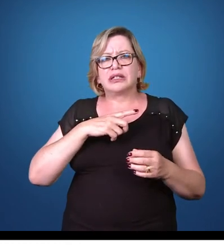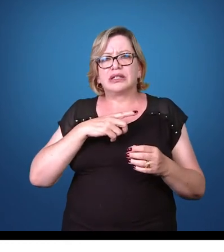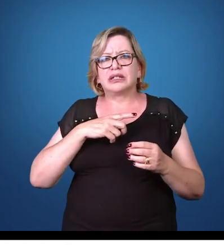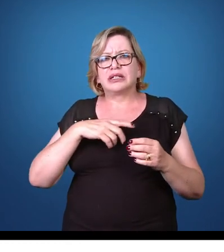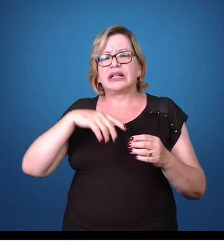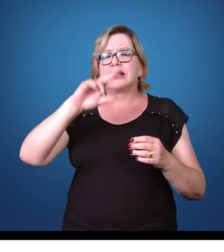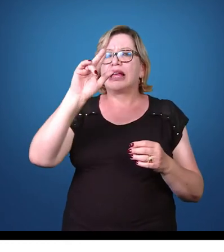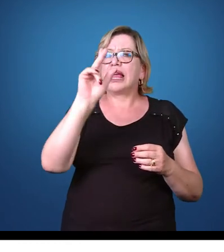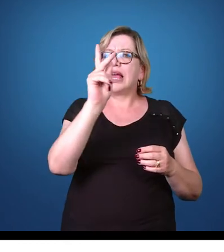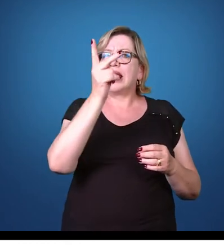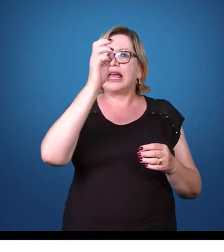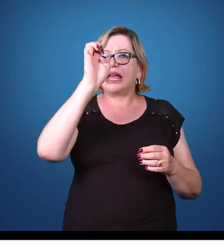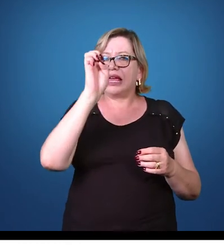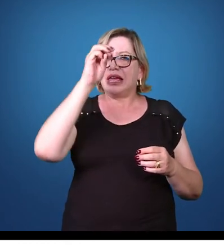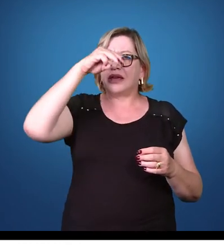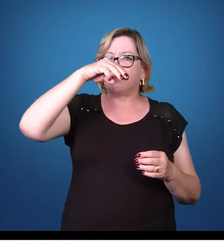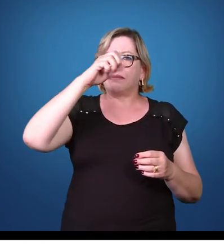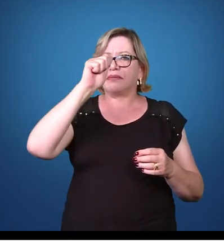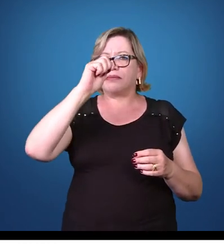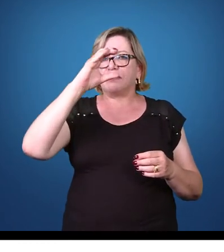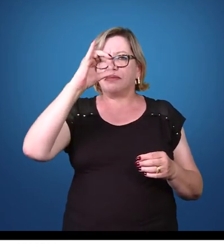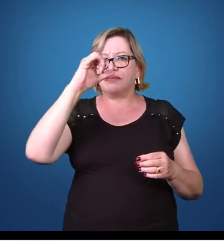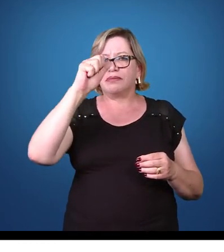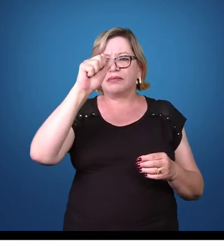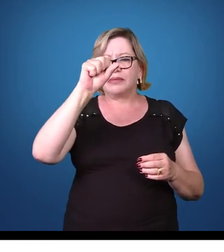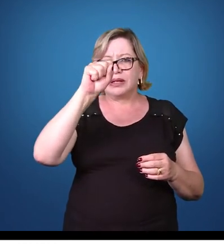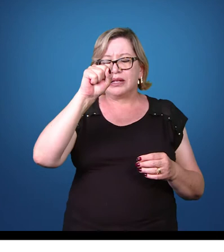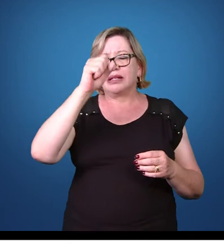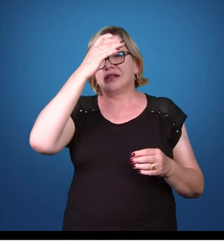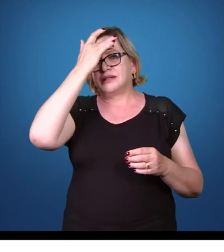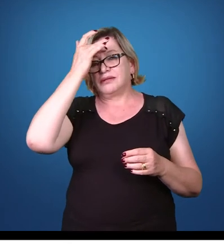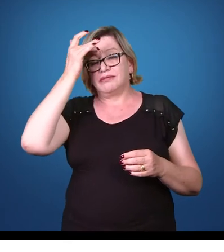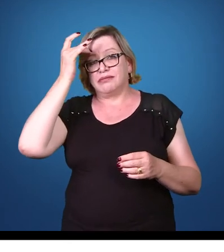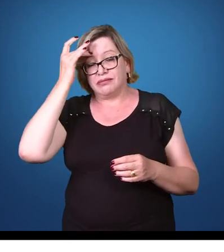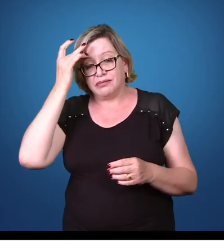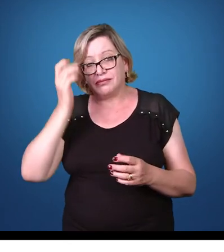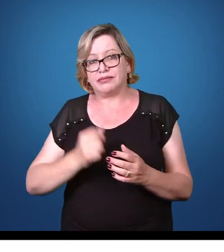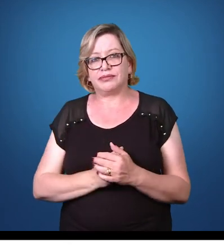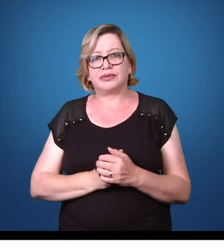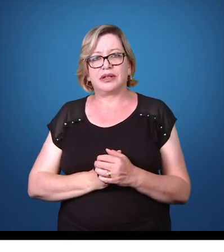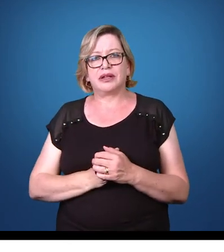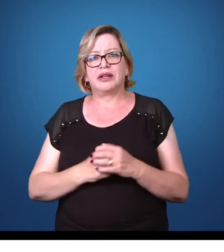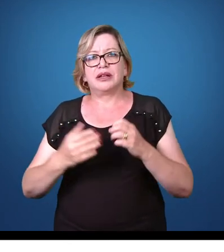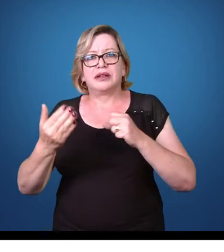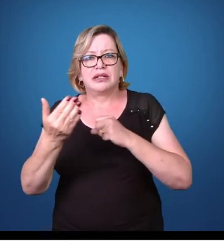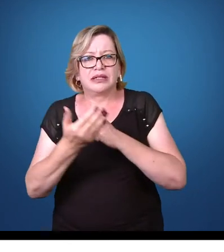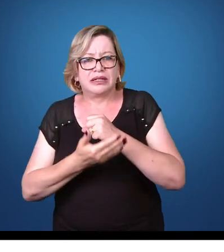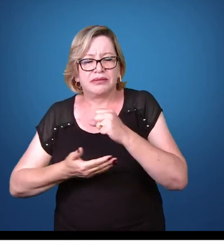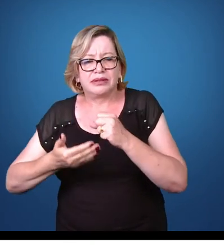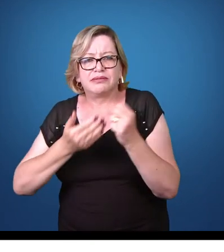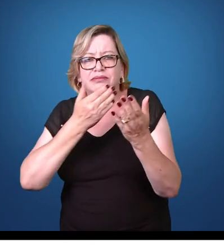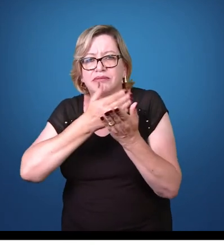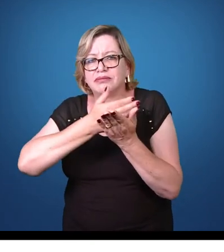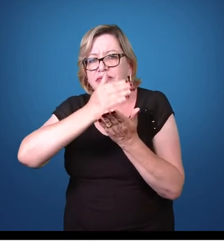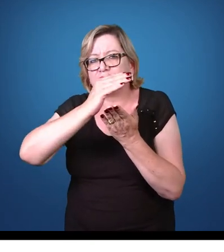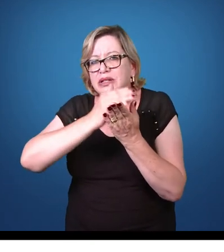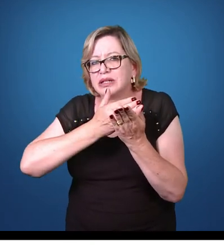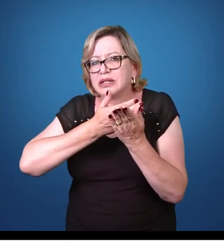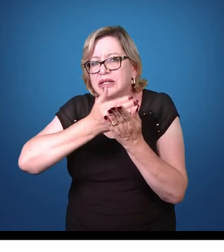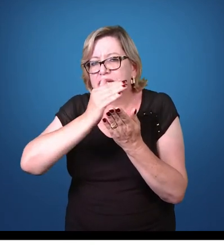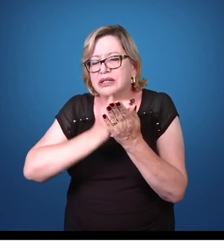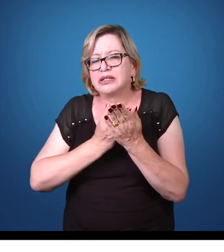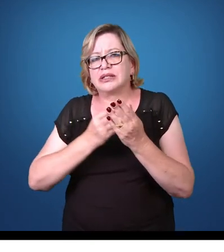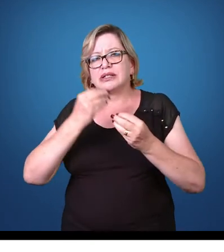nas hemácias do hospedeiro, no caso do ser humano. Então basicamente a gente pode dividir os